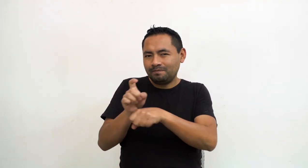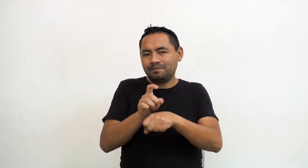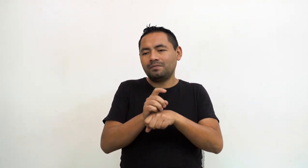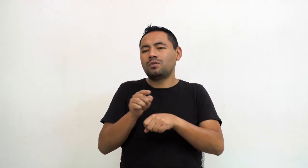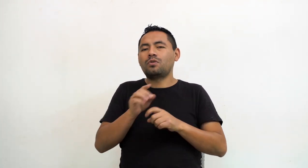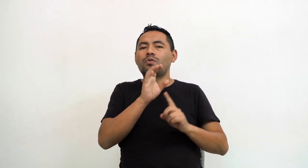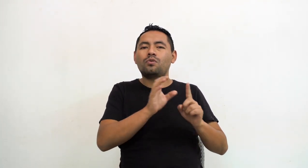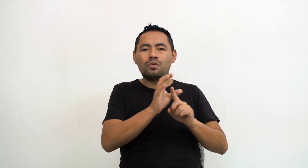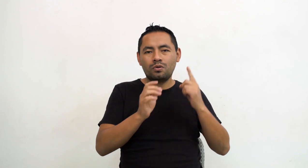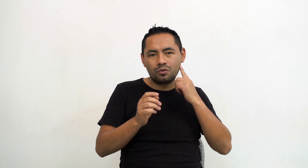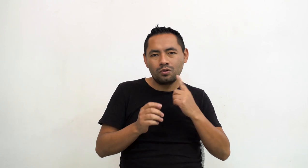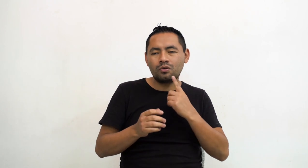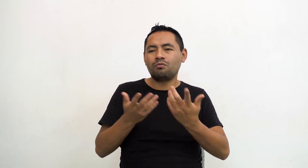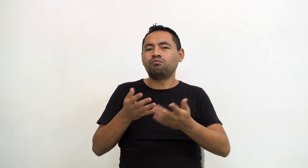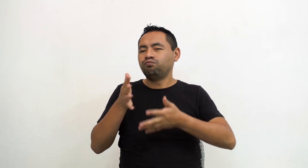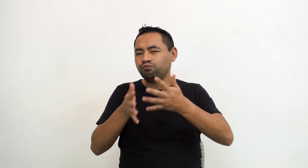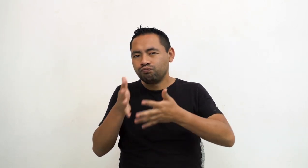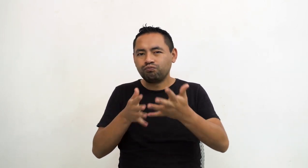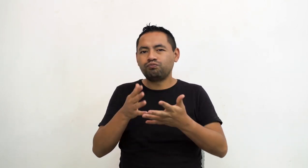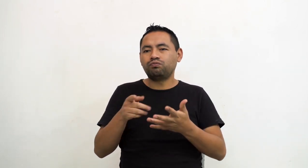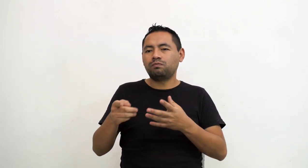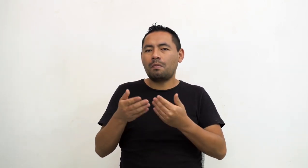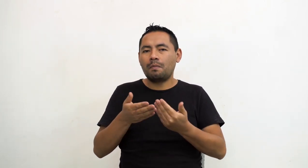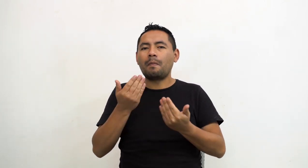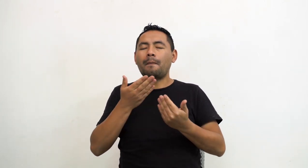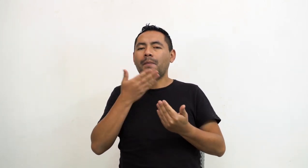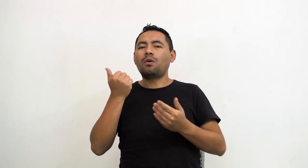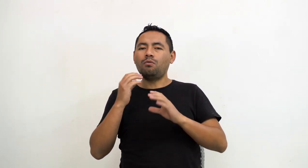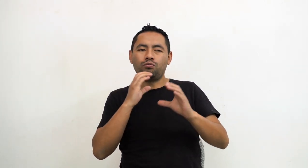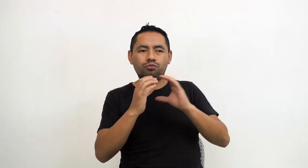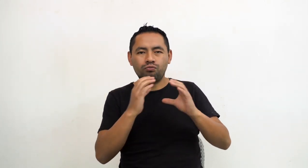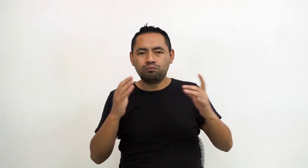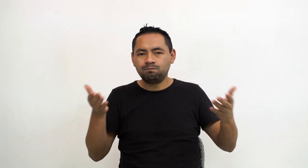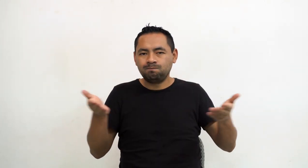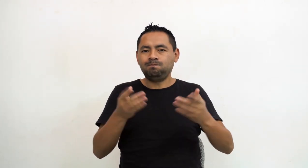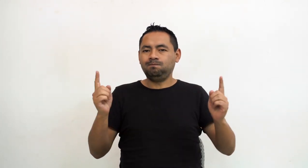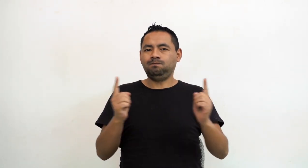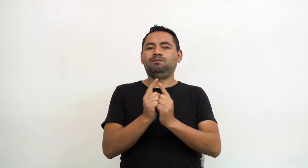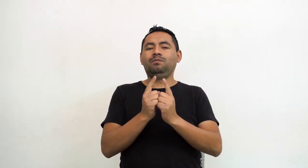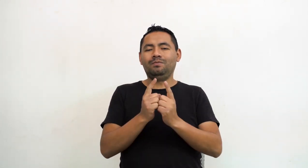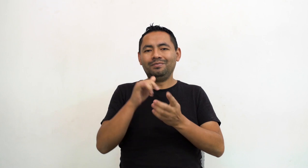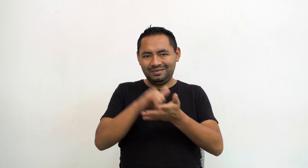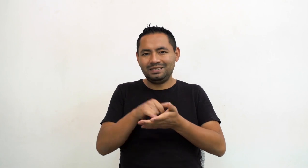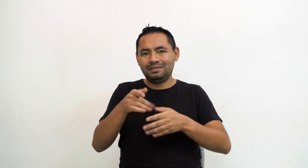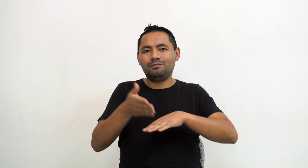cultura sorda, la lengua de señas y así haya una mejor comunicación entre estas ambas comunidades y así haya una mejor inclusión.